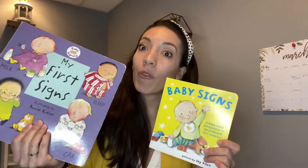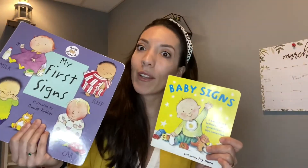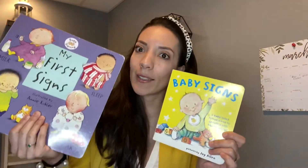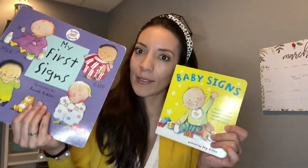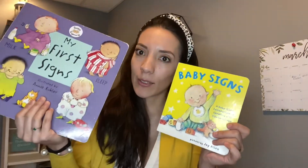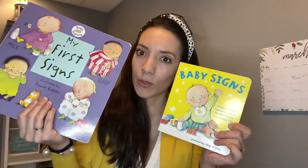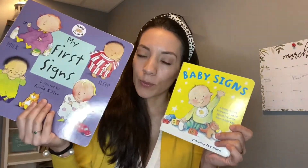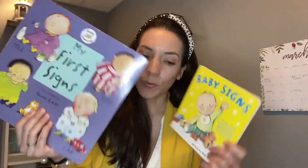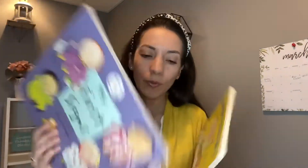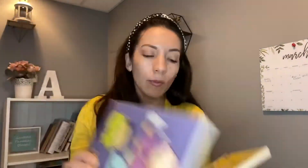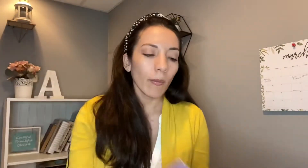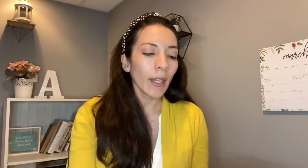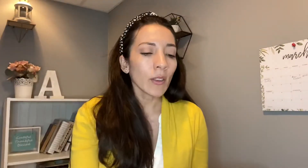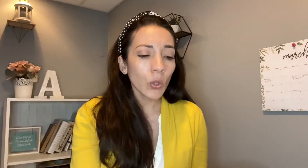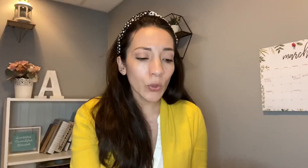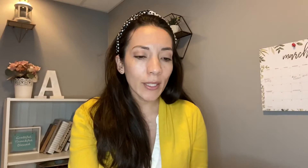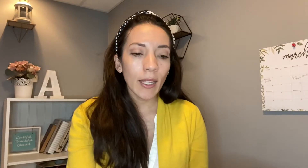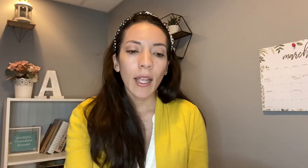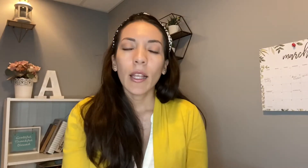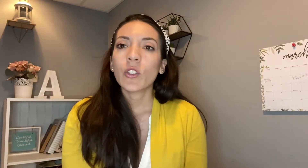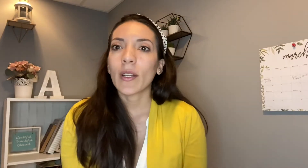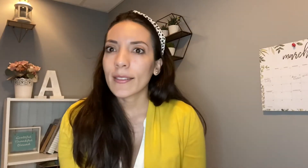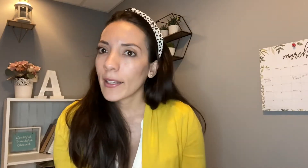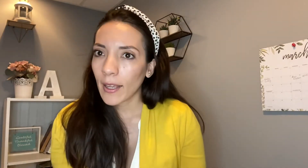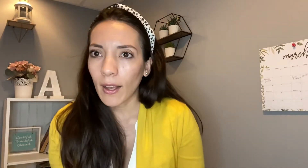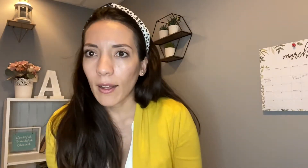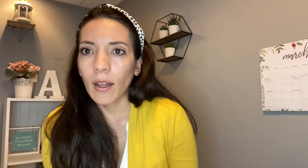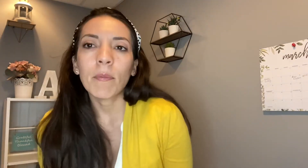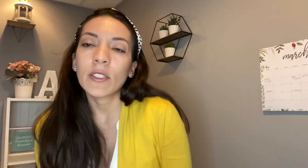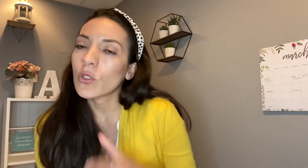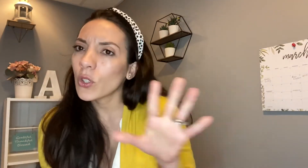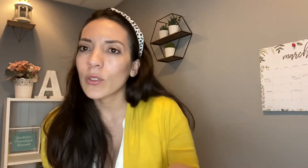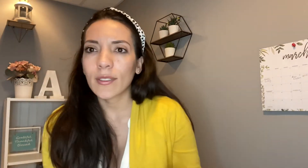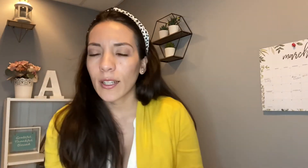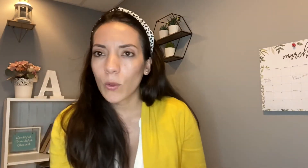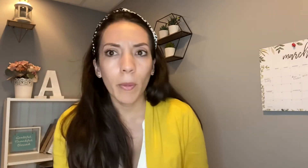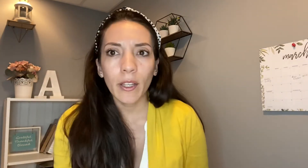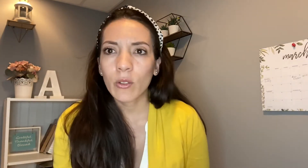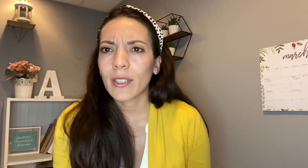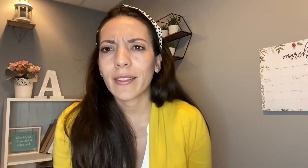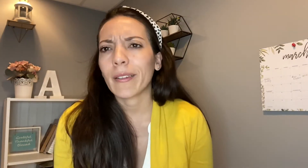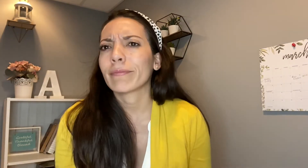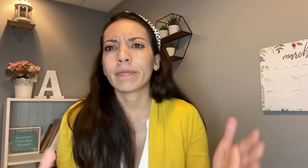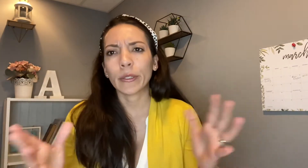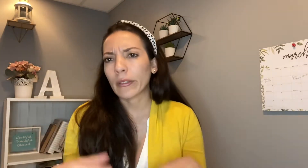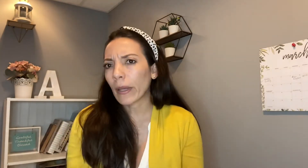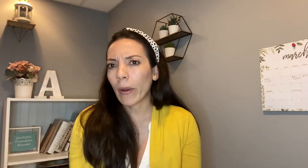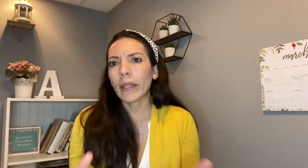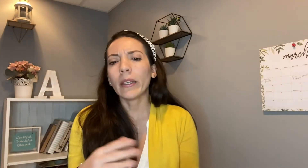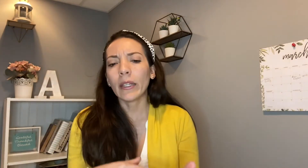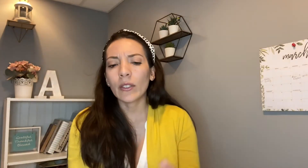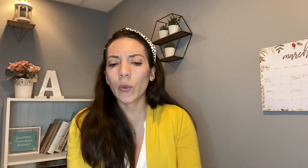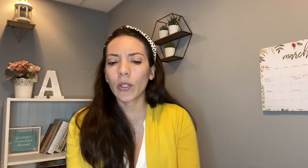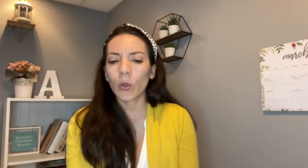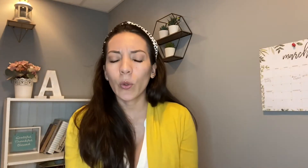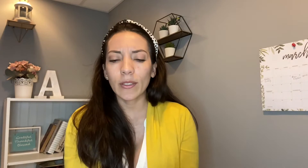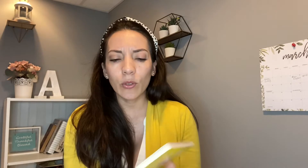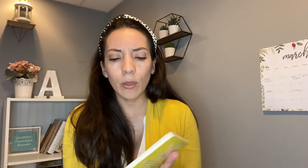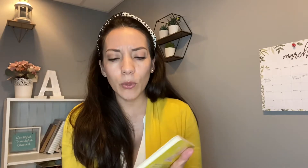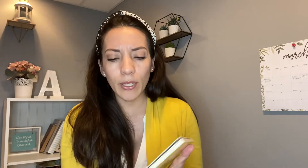fantásticos entonces yo les leía a mis dos hijos desde que son pequeños les leo y lo sentaba ahí y sobre todo estos tipos de